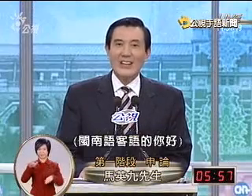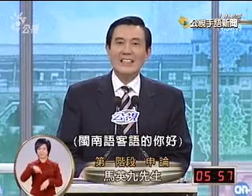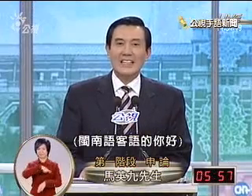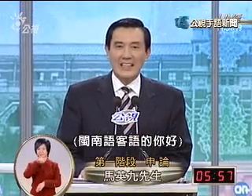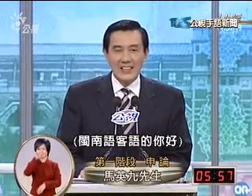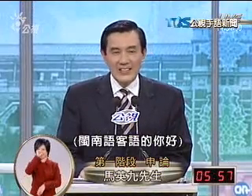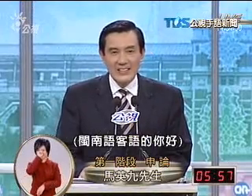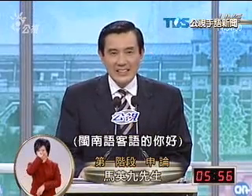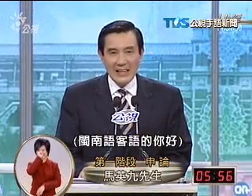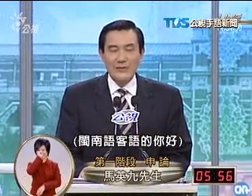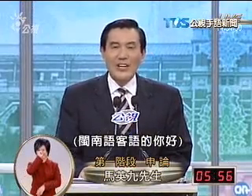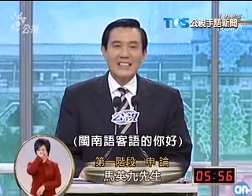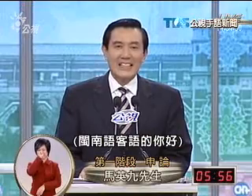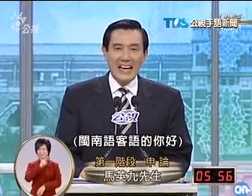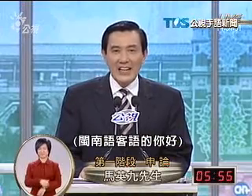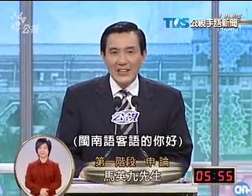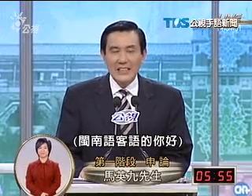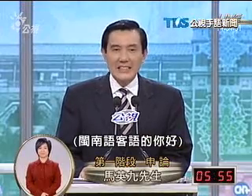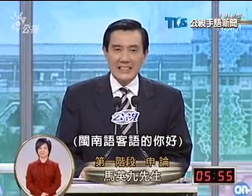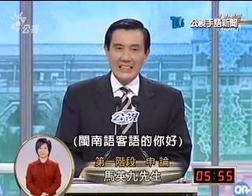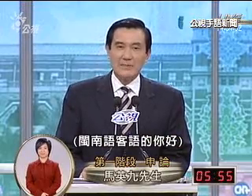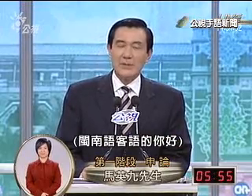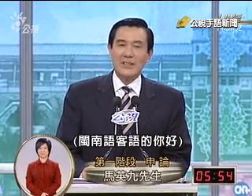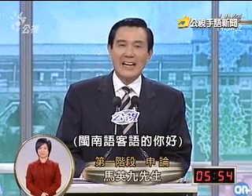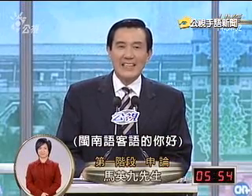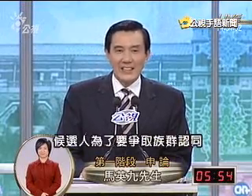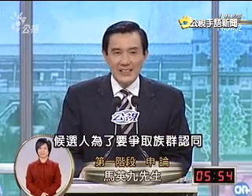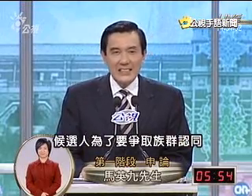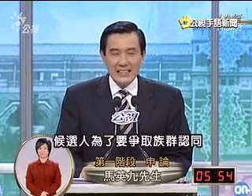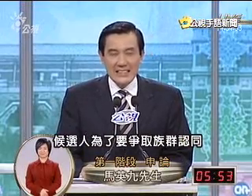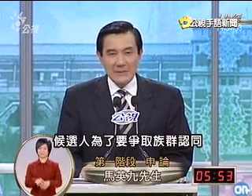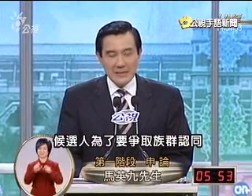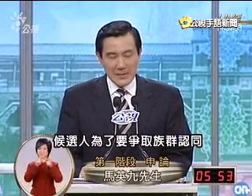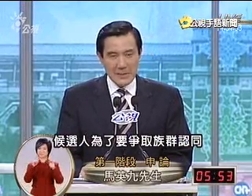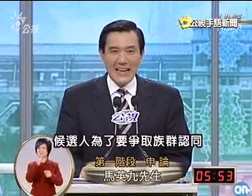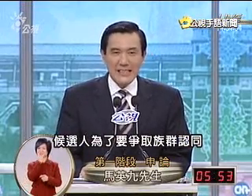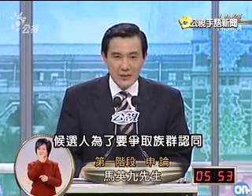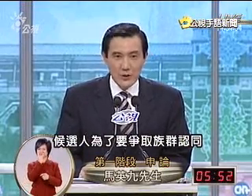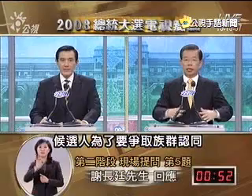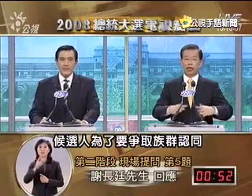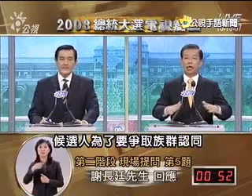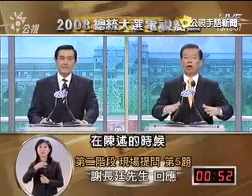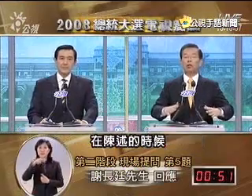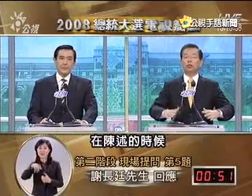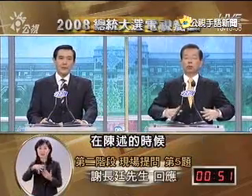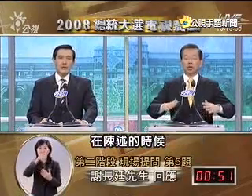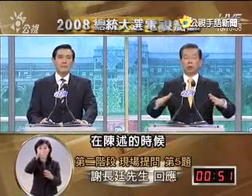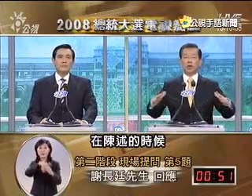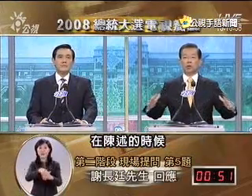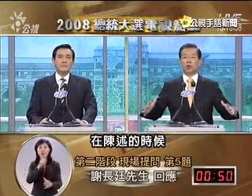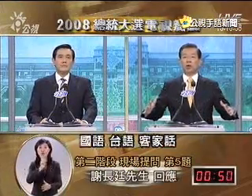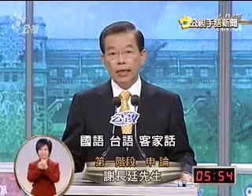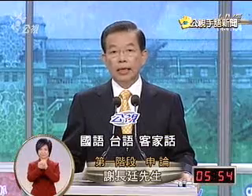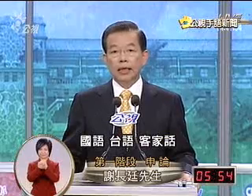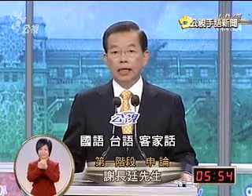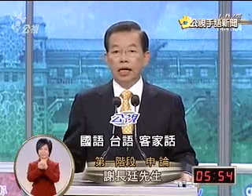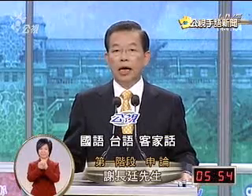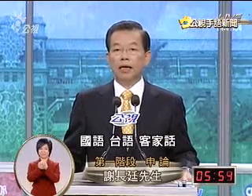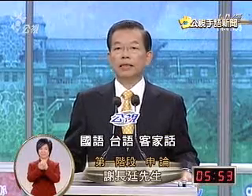选人为了要争取族群认同在陈述的时候国语 台语 客